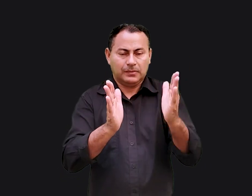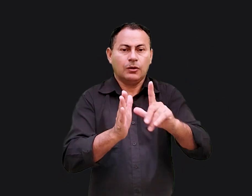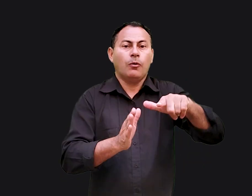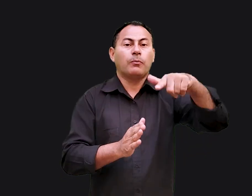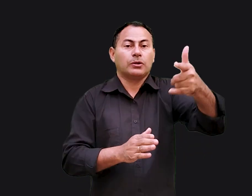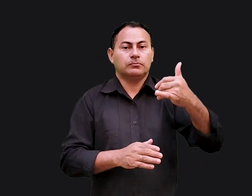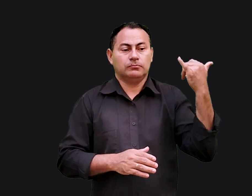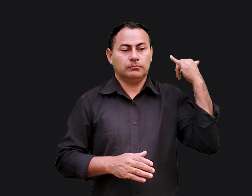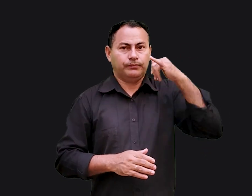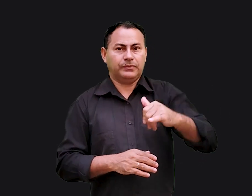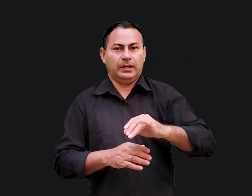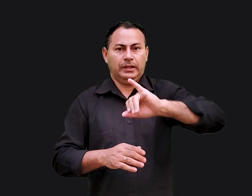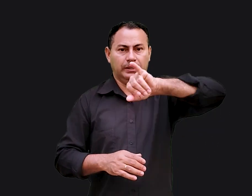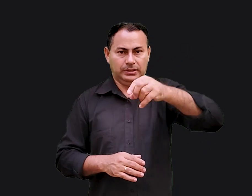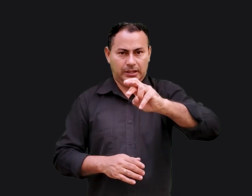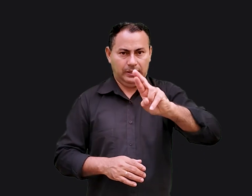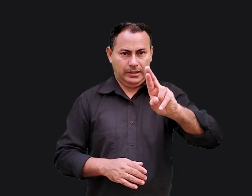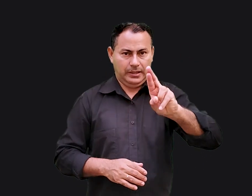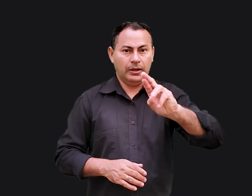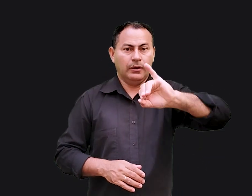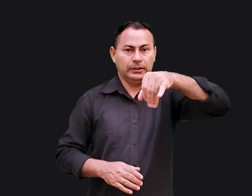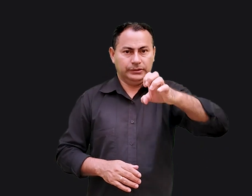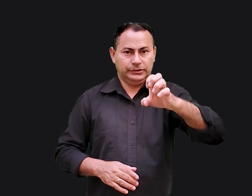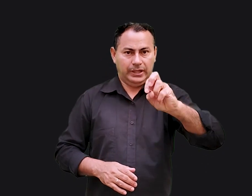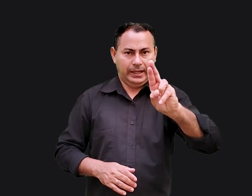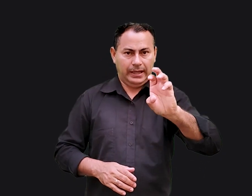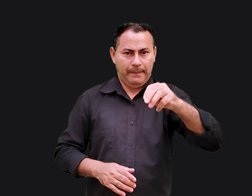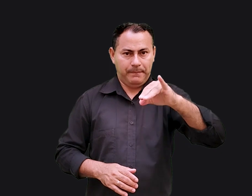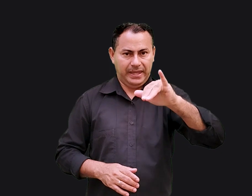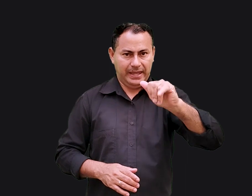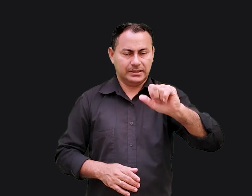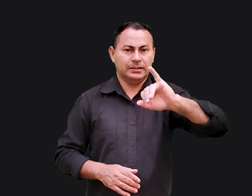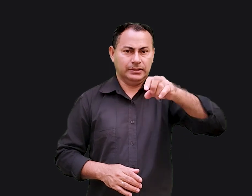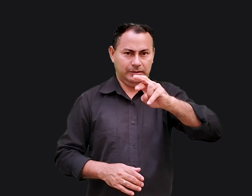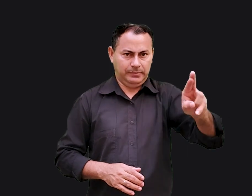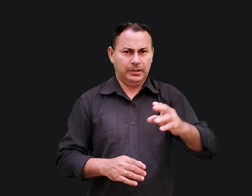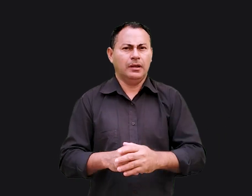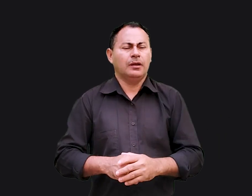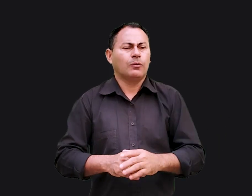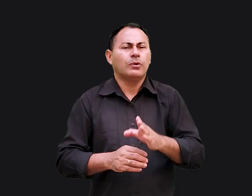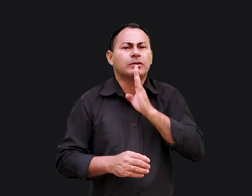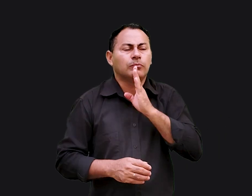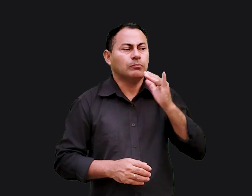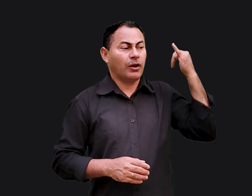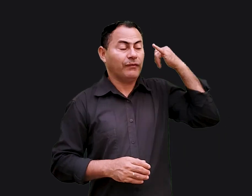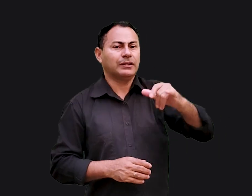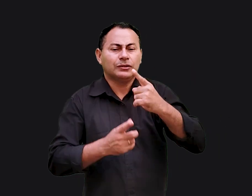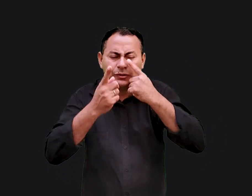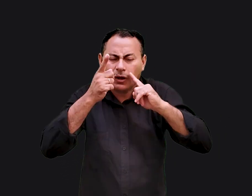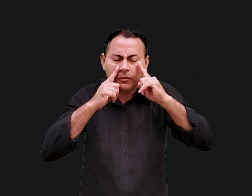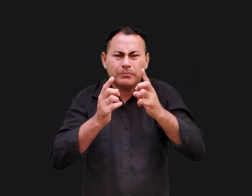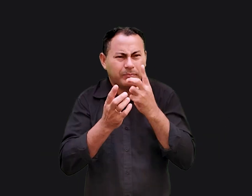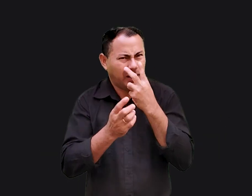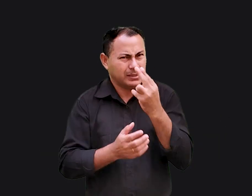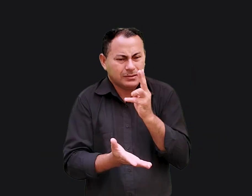sequência da Bíblia, o próximo profeta é Jeremias. Jeremias, conhecido como o profeta chorão, ele parecia estar sempre chorando.